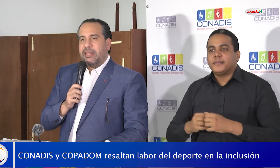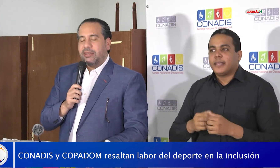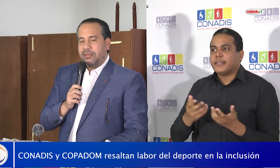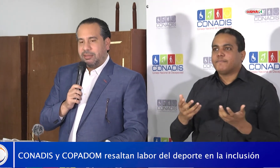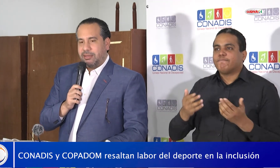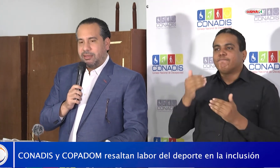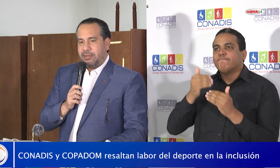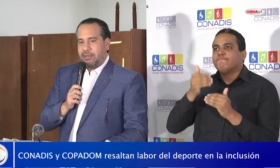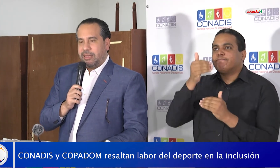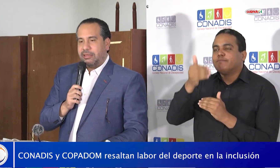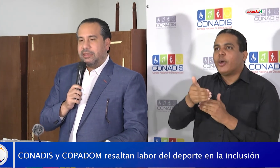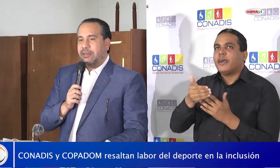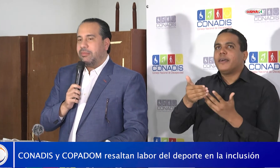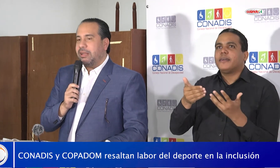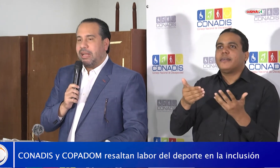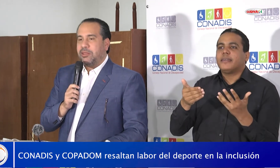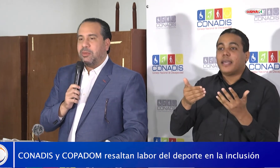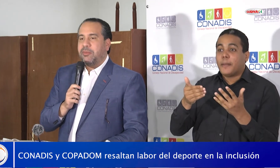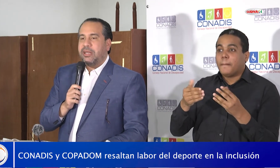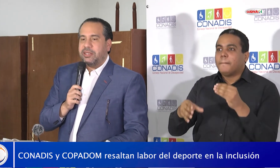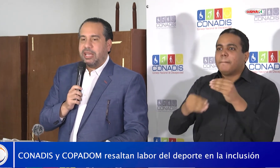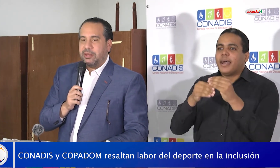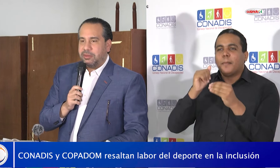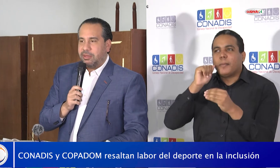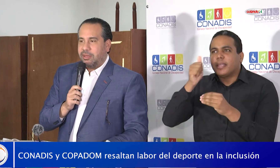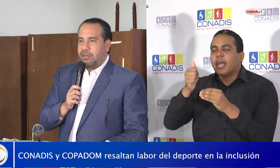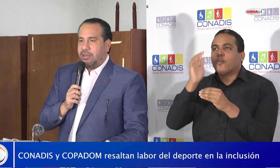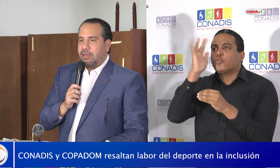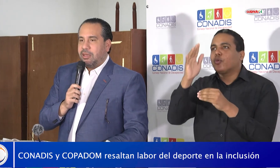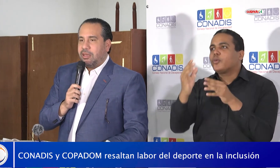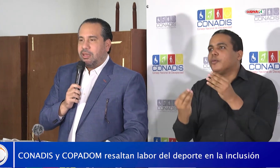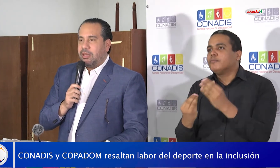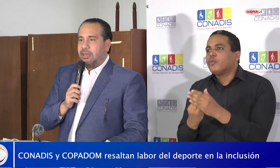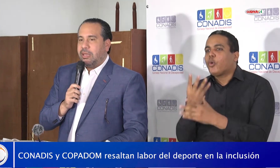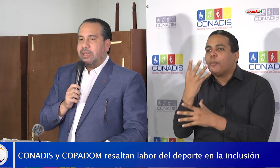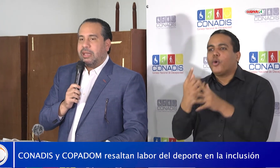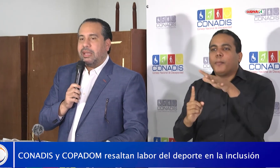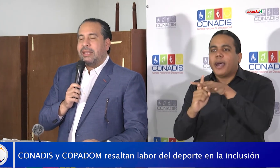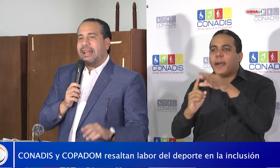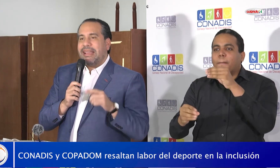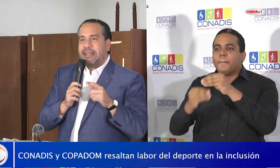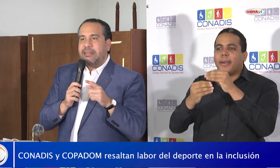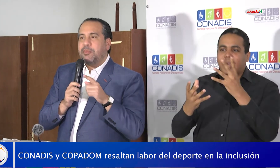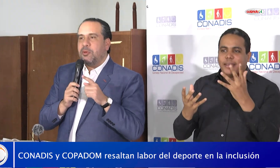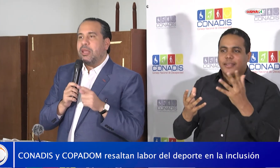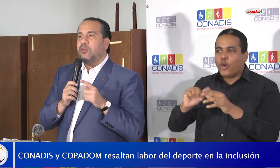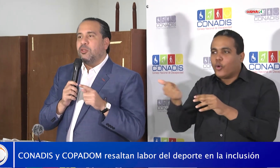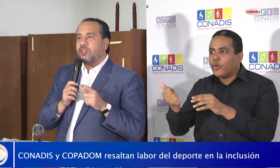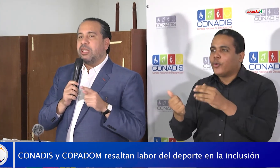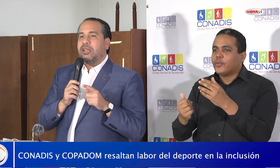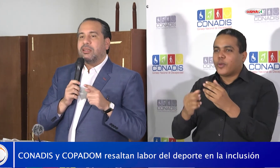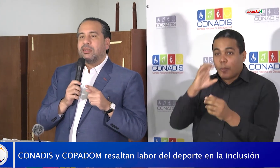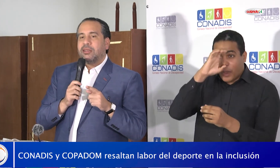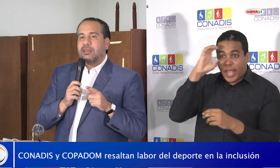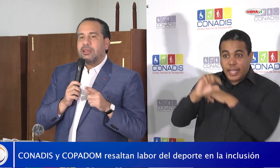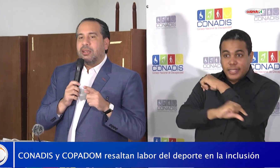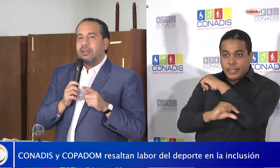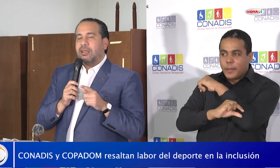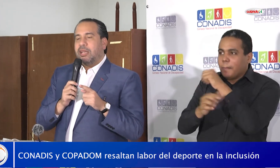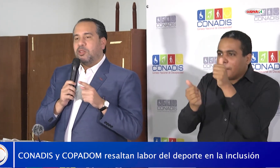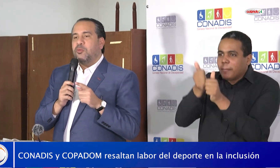mañana existan más Castro, más Melenciano, y que la gente pueda conocer